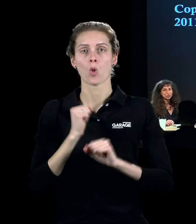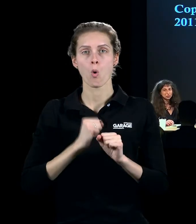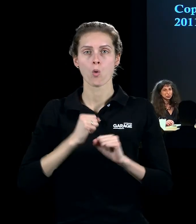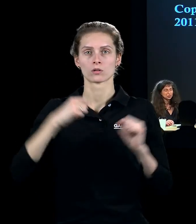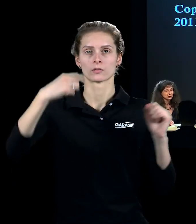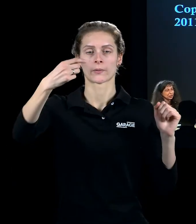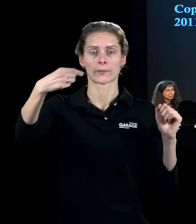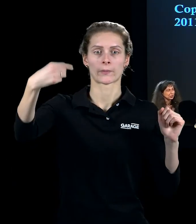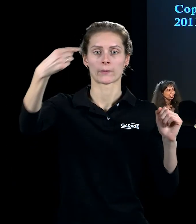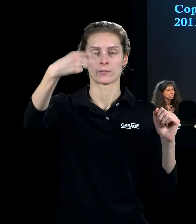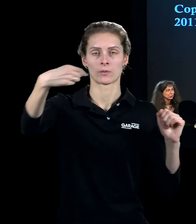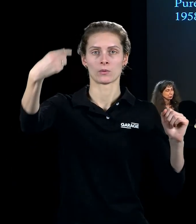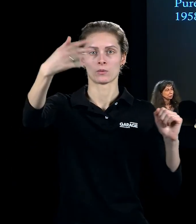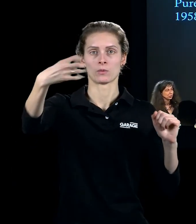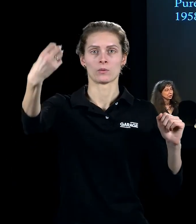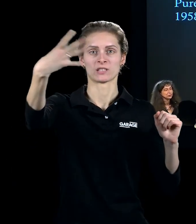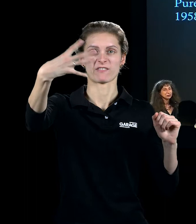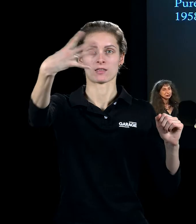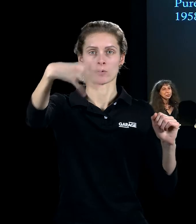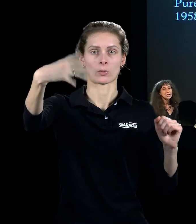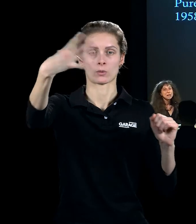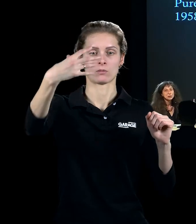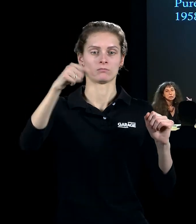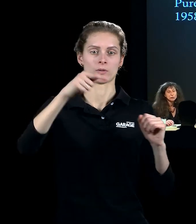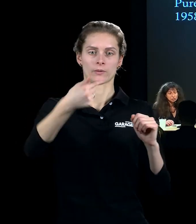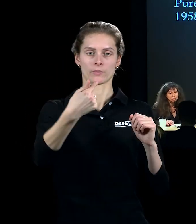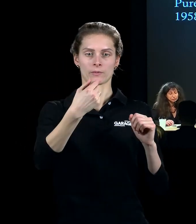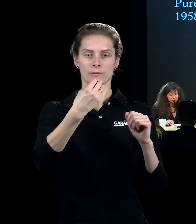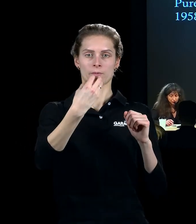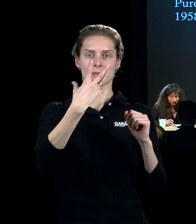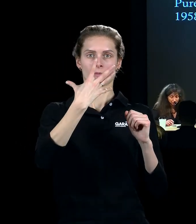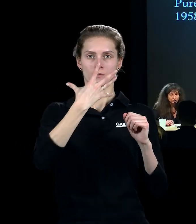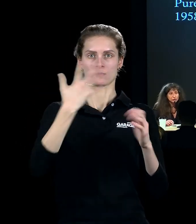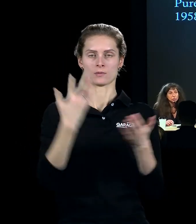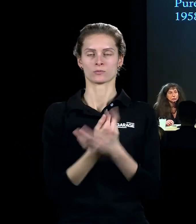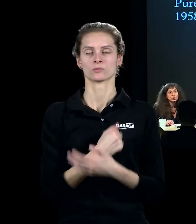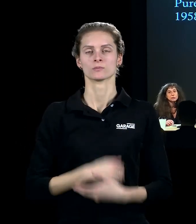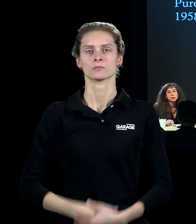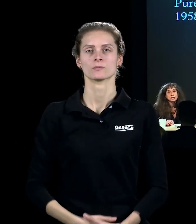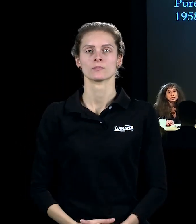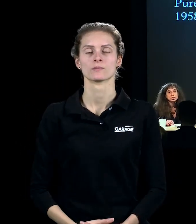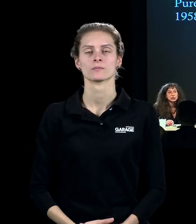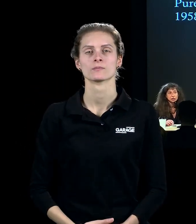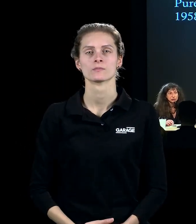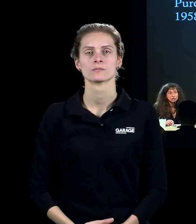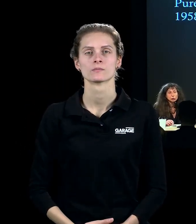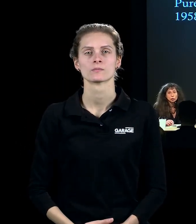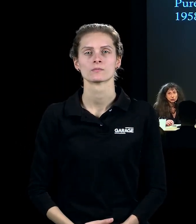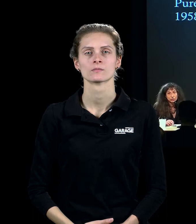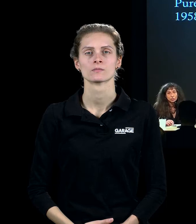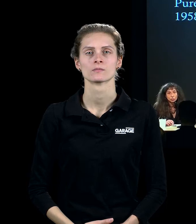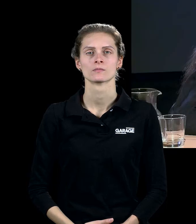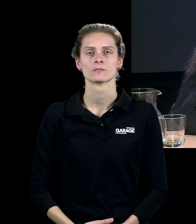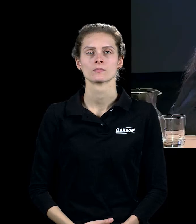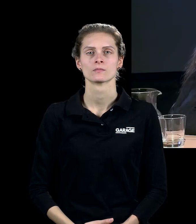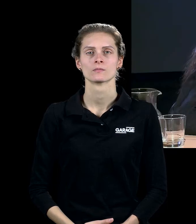живопись и движущаяся световая живопись, которую он продолжает делать. При этом, как бы, как я уже говорила, свет — и это не только